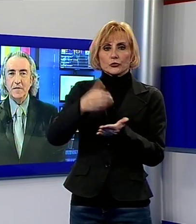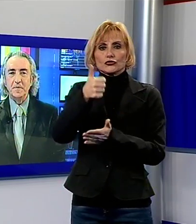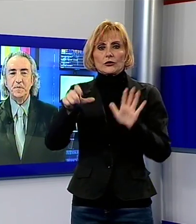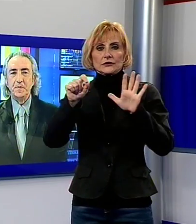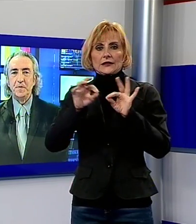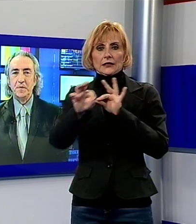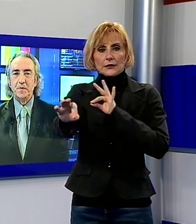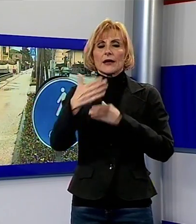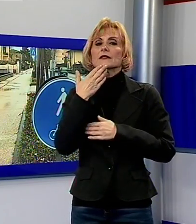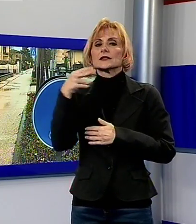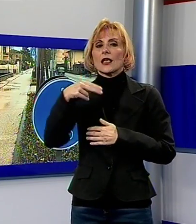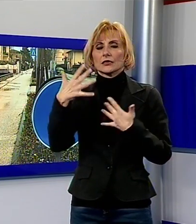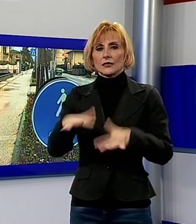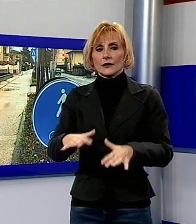Sant'Anna.